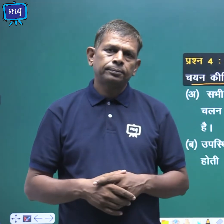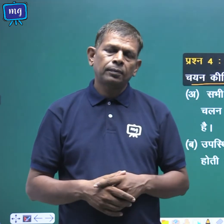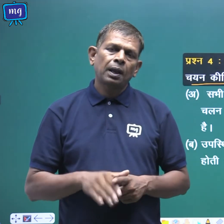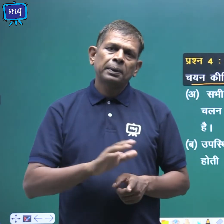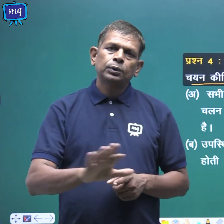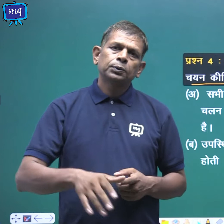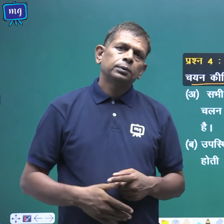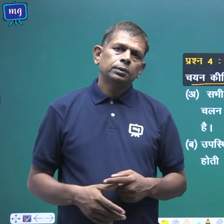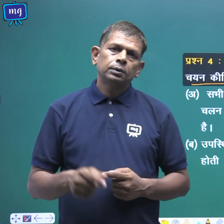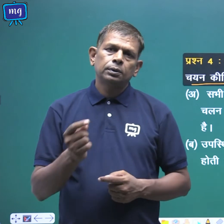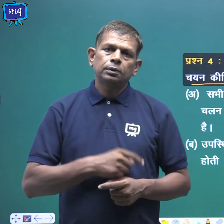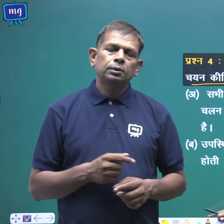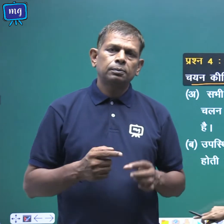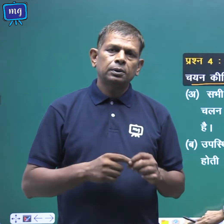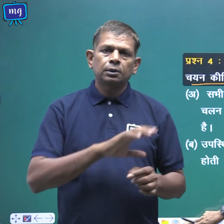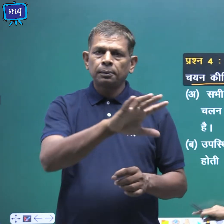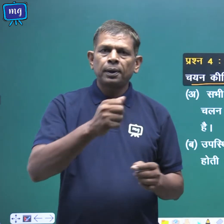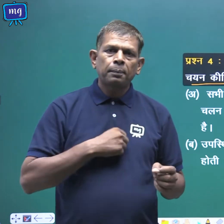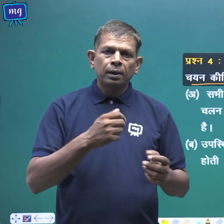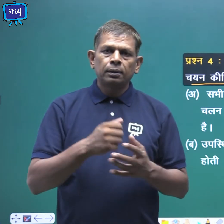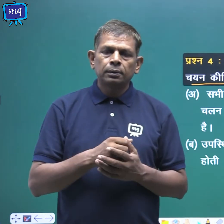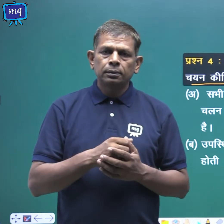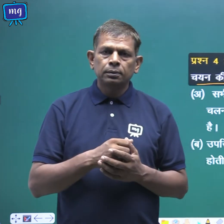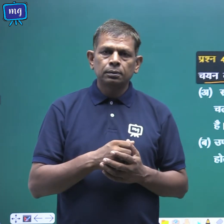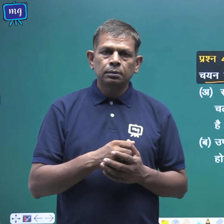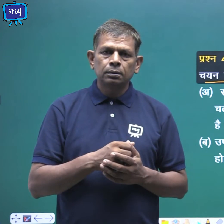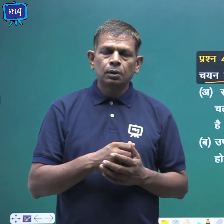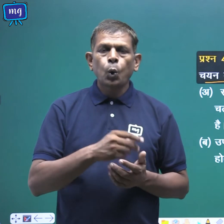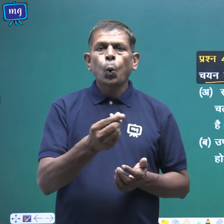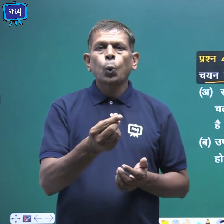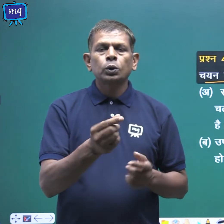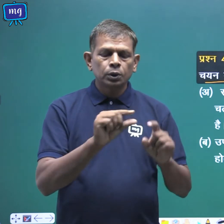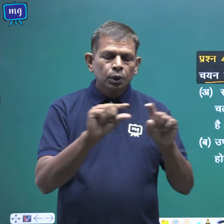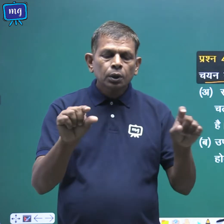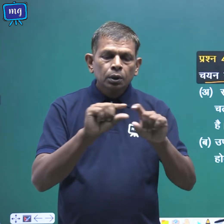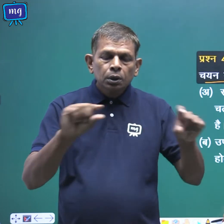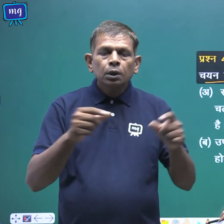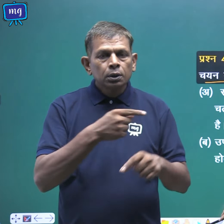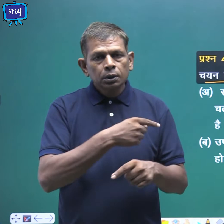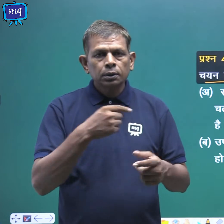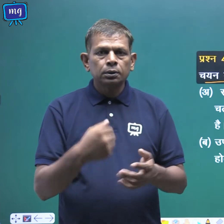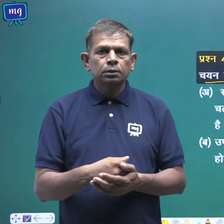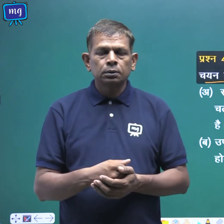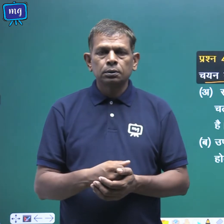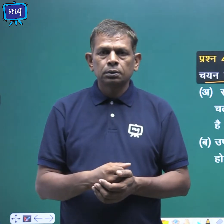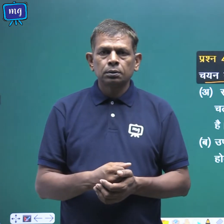बच्चो इस प्रश्न में हमें कुछ कथन दिये गए हैं